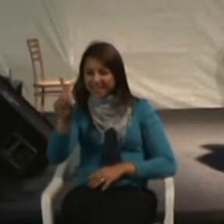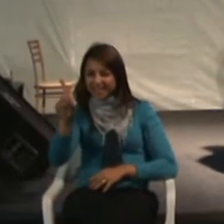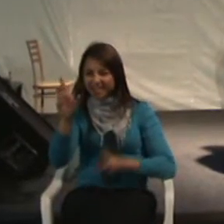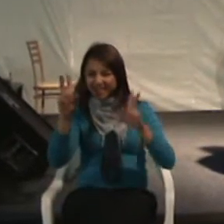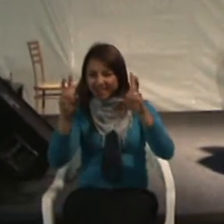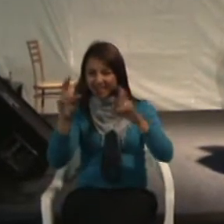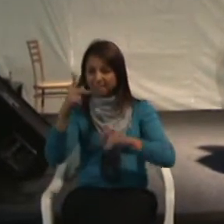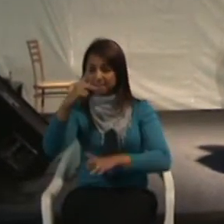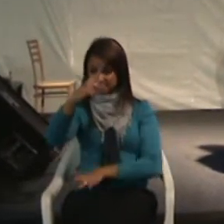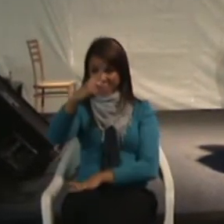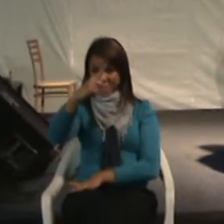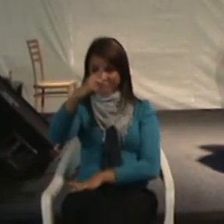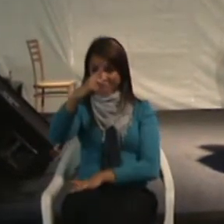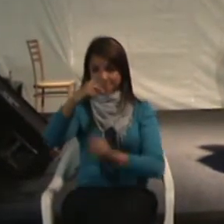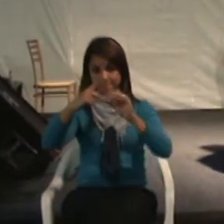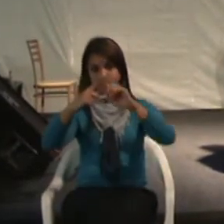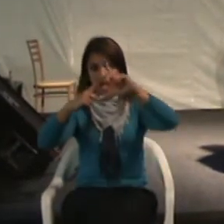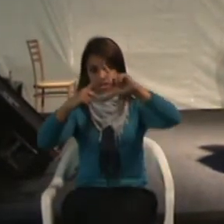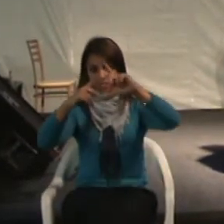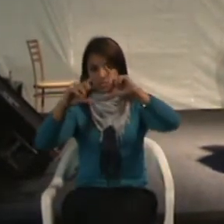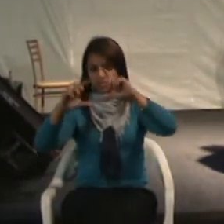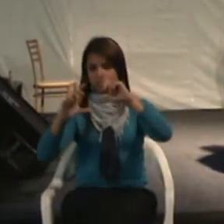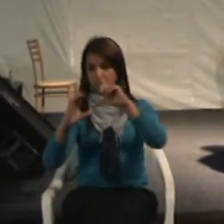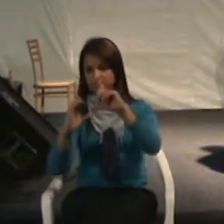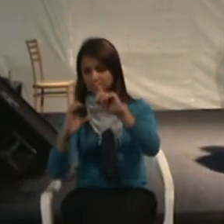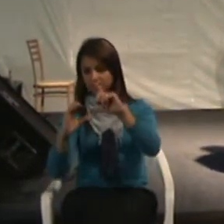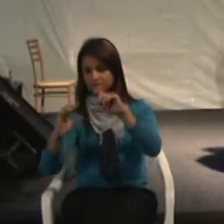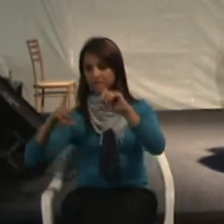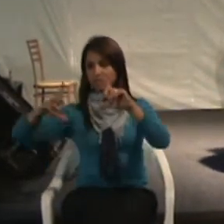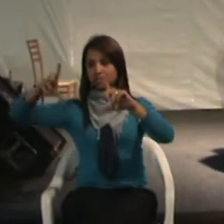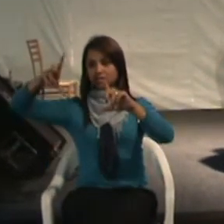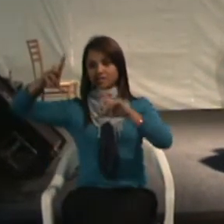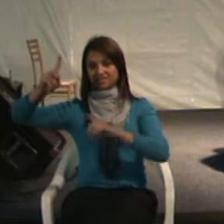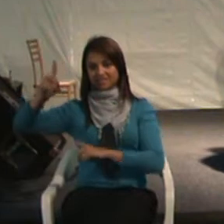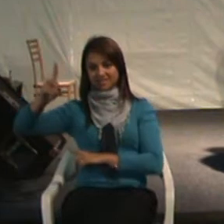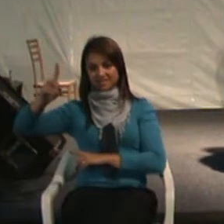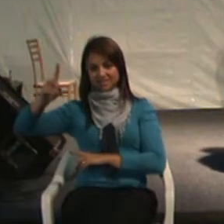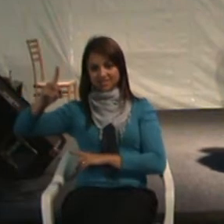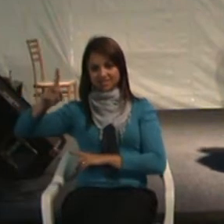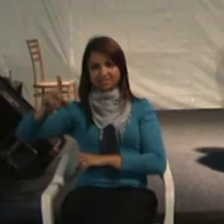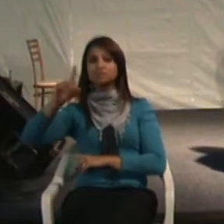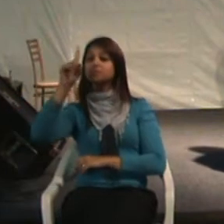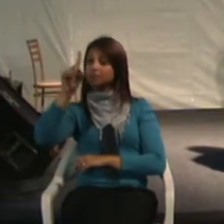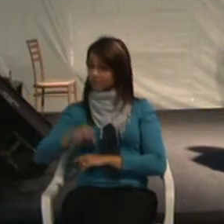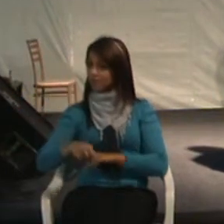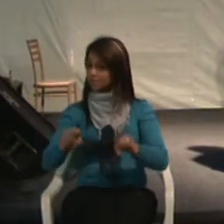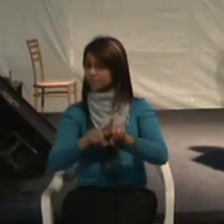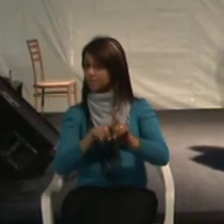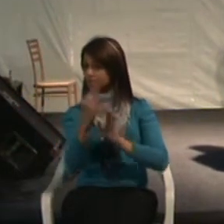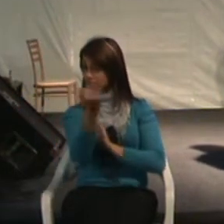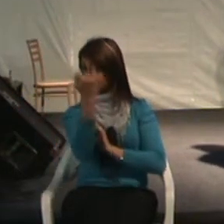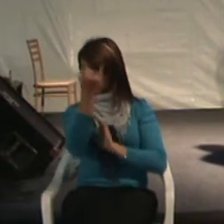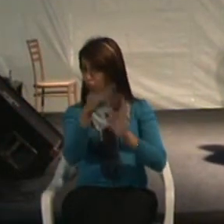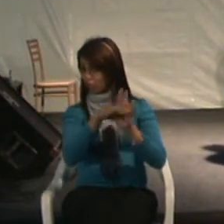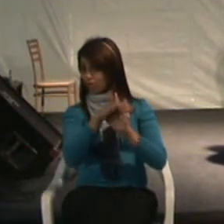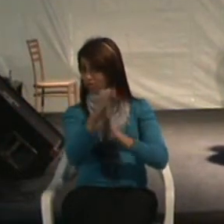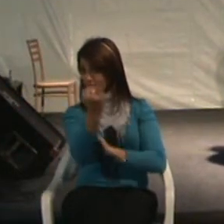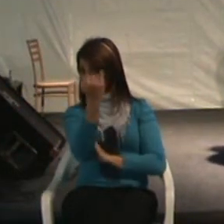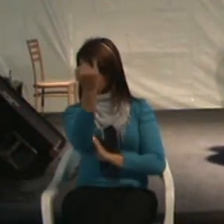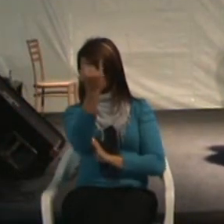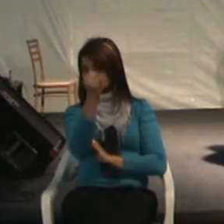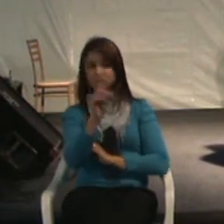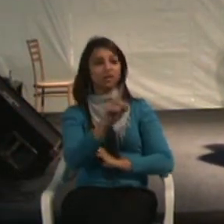P maiúsculo, C minúsculo e D maiúsculo. Esse também é um conceito importante. Não se